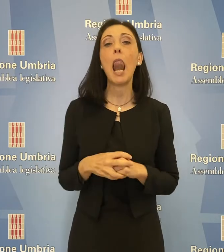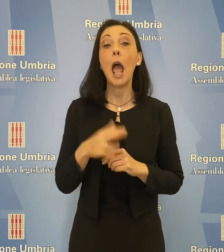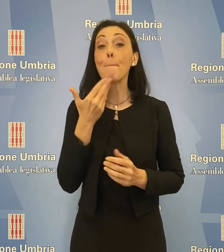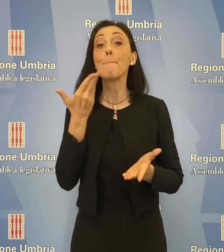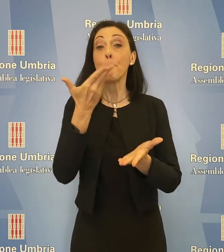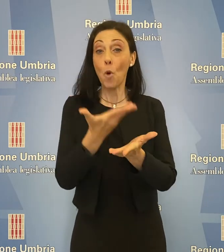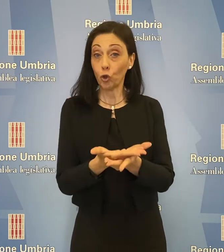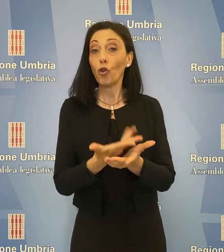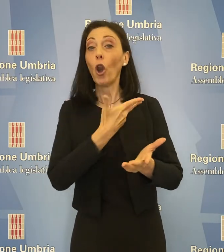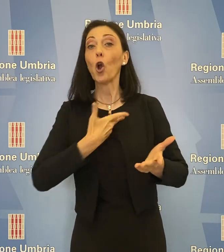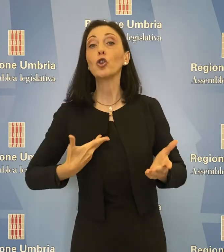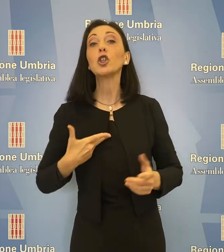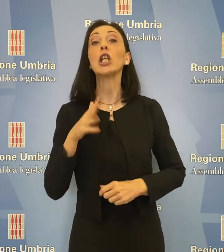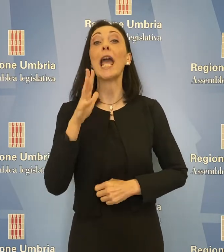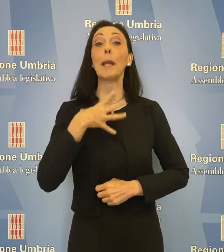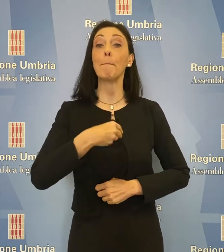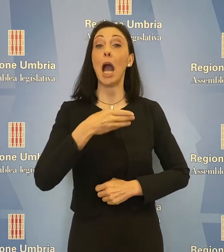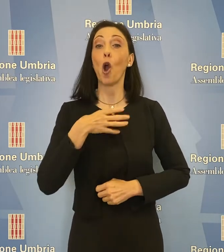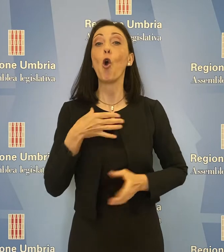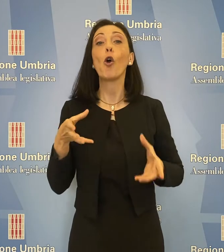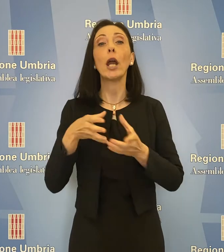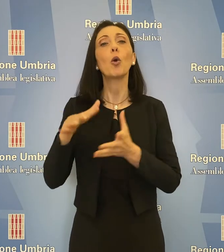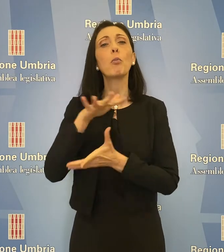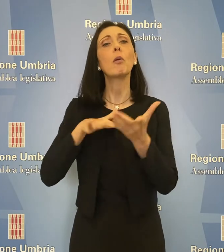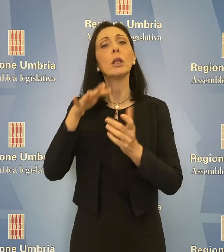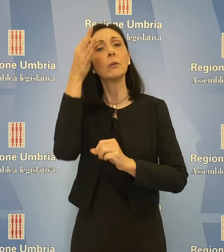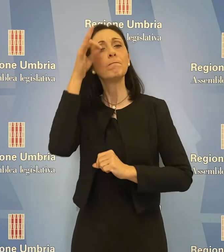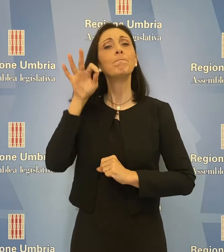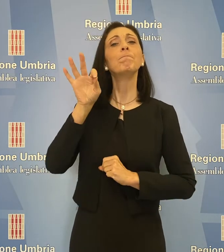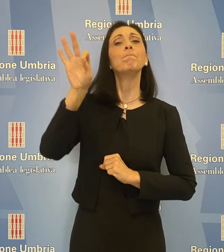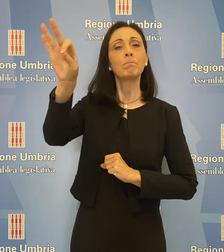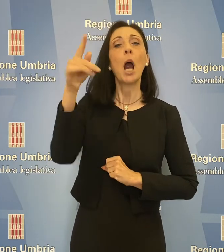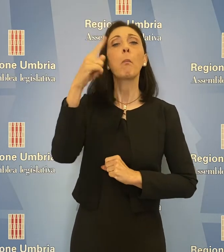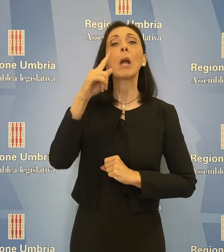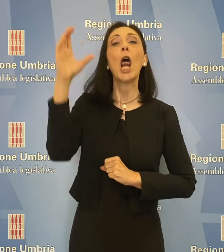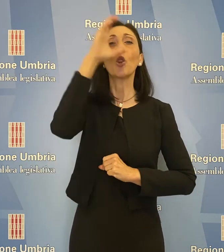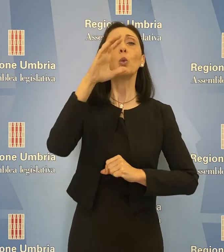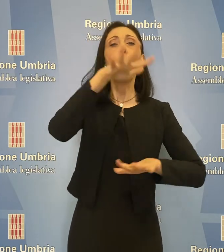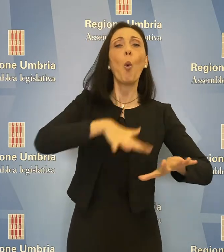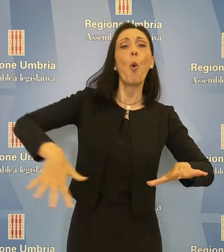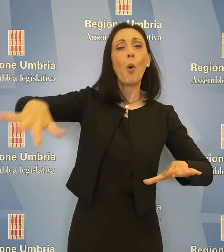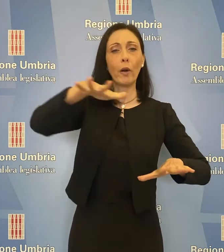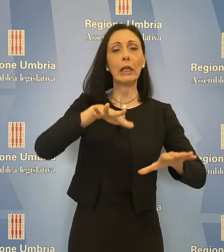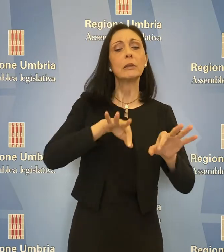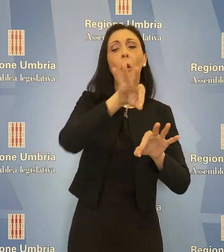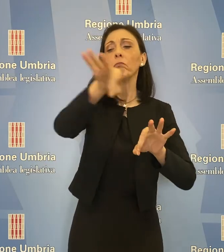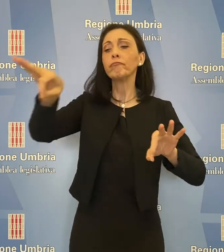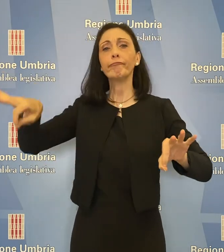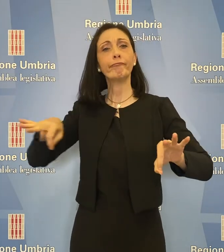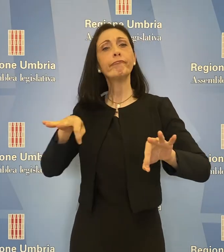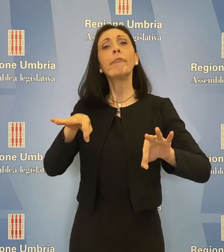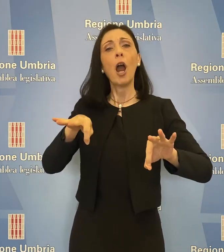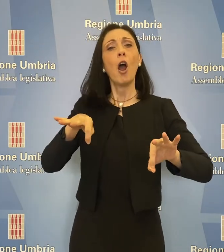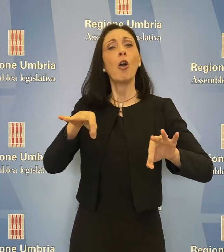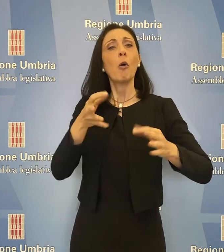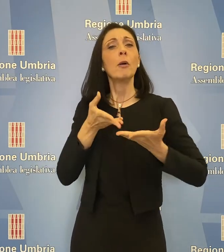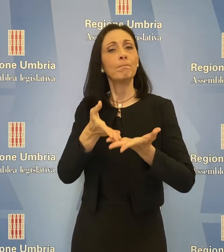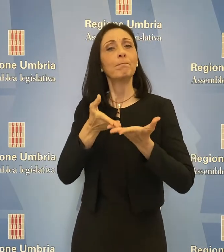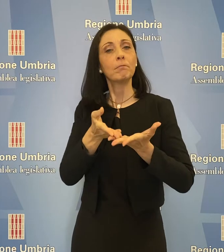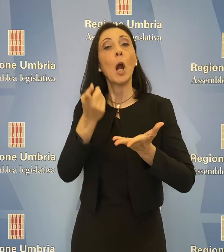Vincenzo Bianconi del Gruppo Misto che mirava a sostenere la filiera turistica regionale. Le modalità di intervento suggerite